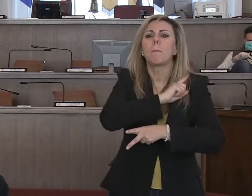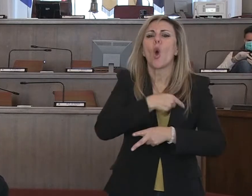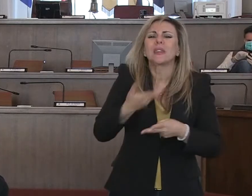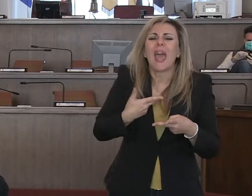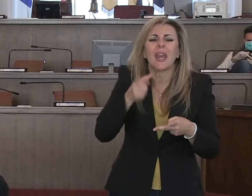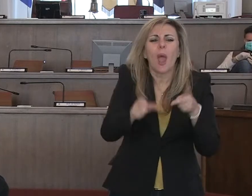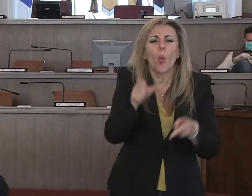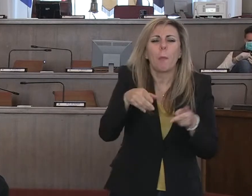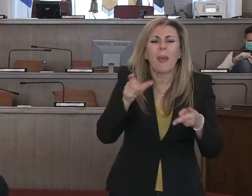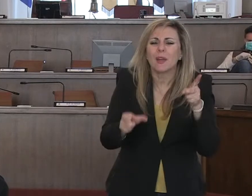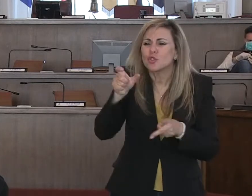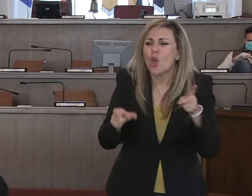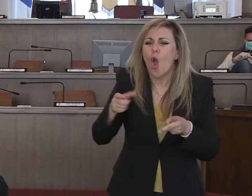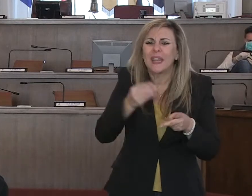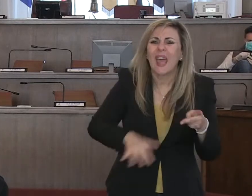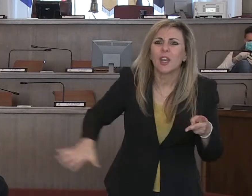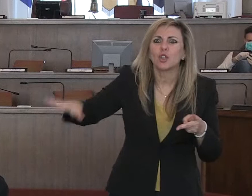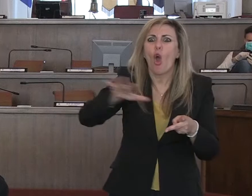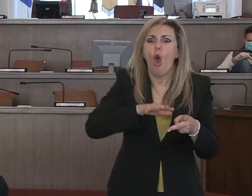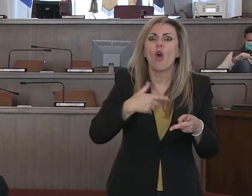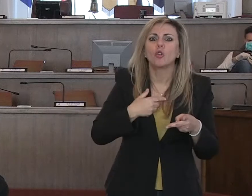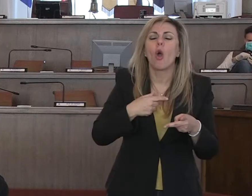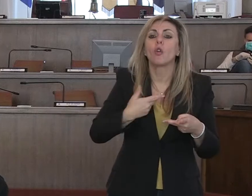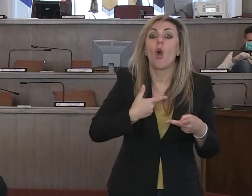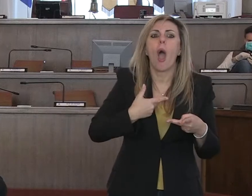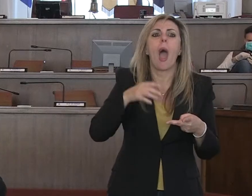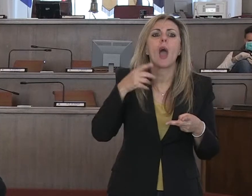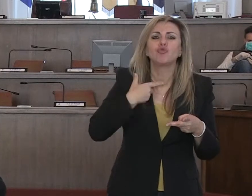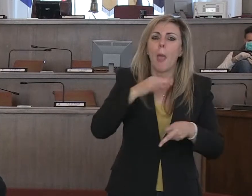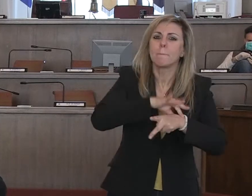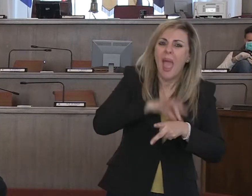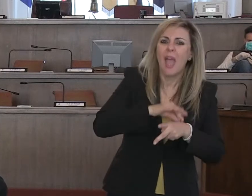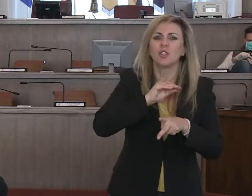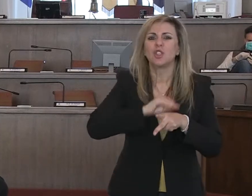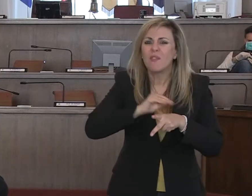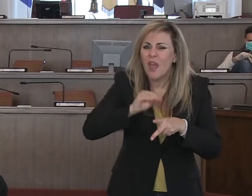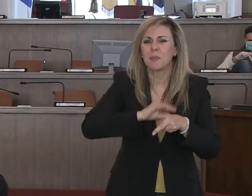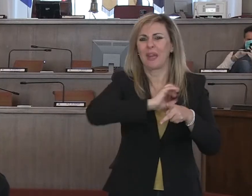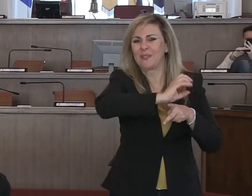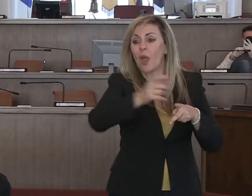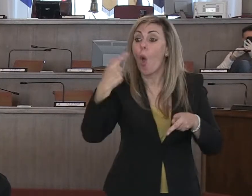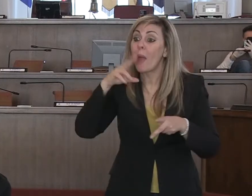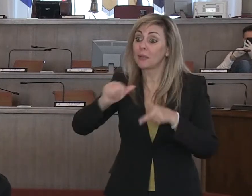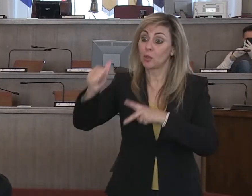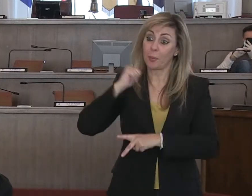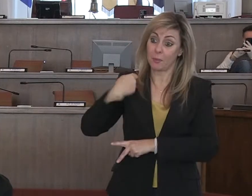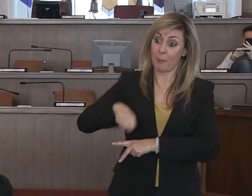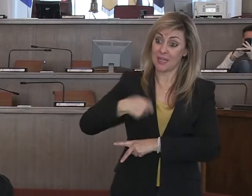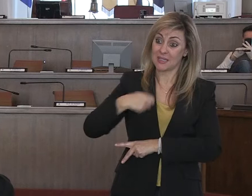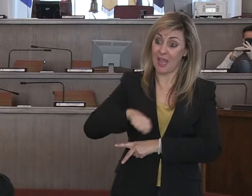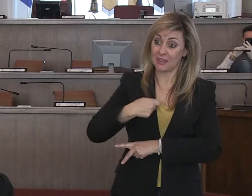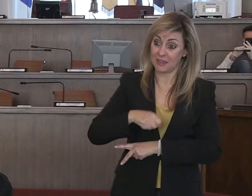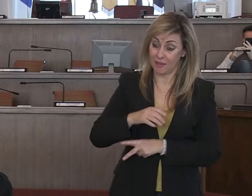su tutto il territorio della Regione Abruzzo, come abbiamo già detto il Presidente, togliendo quei